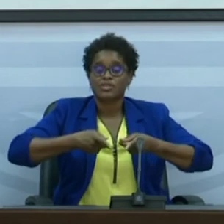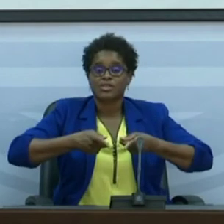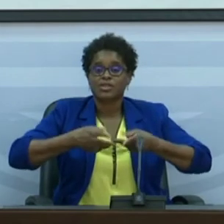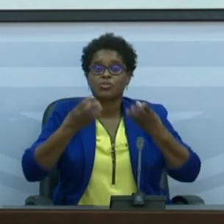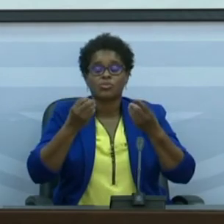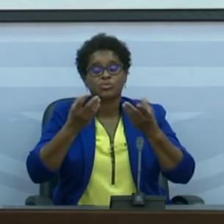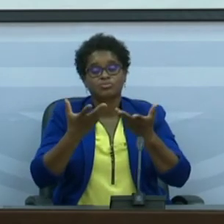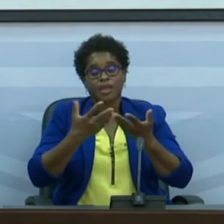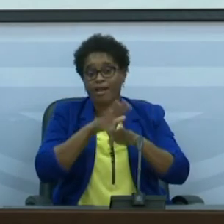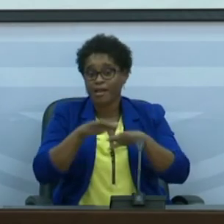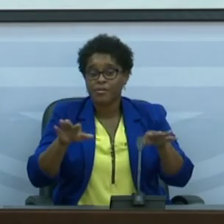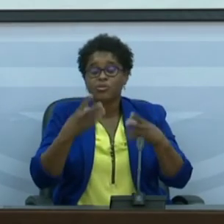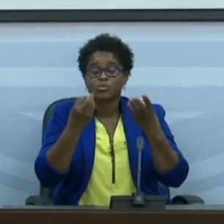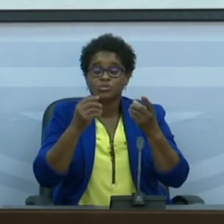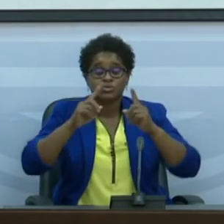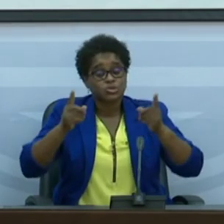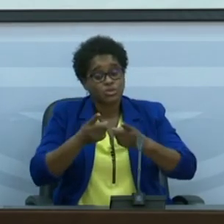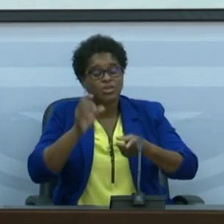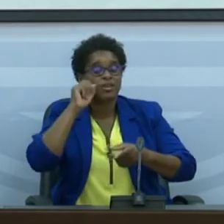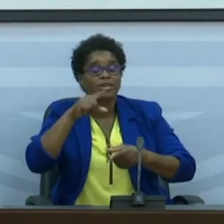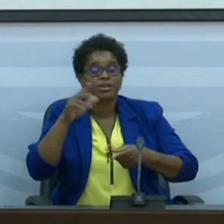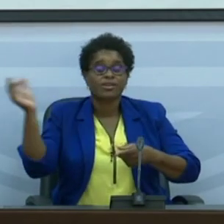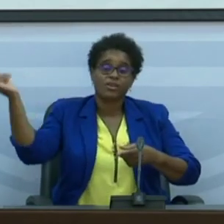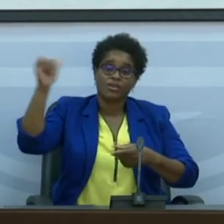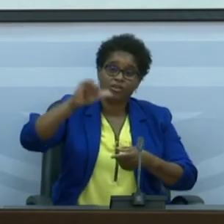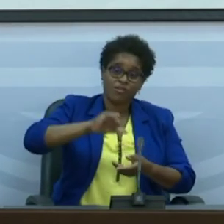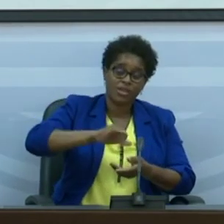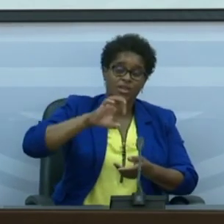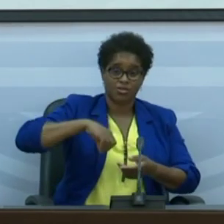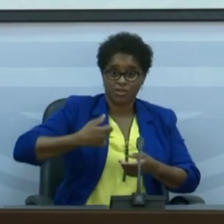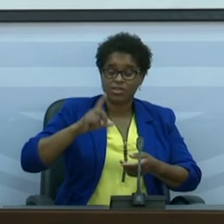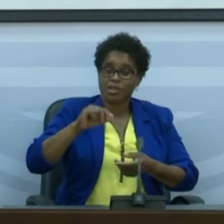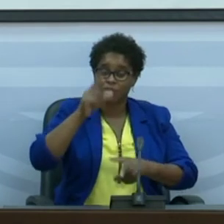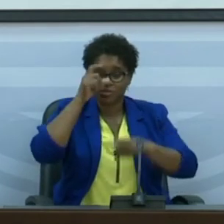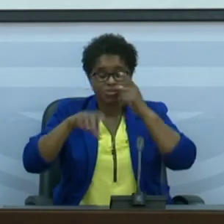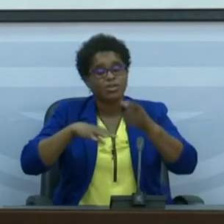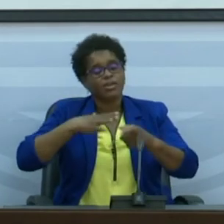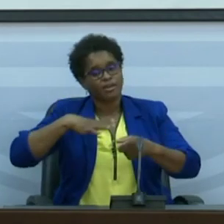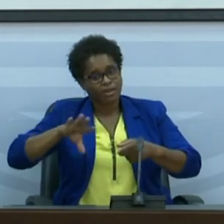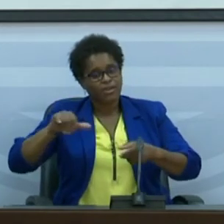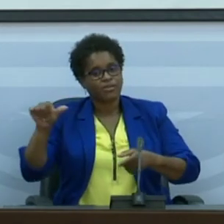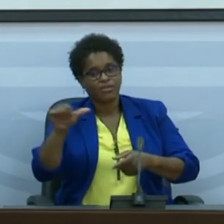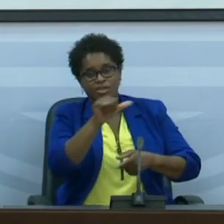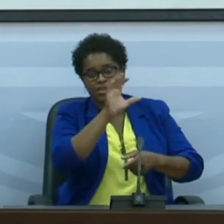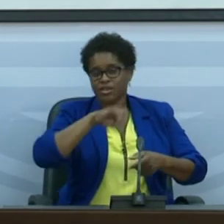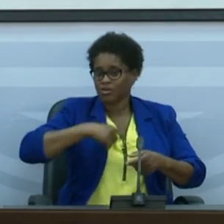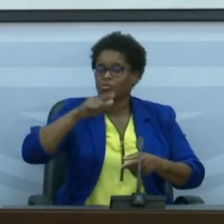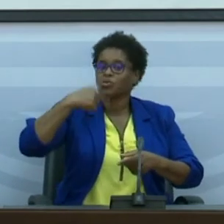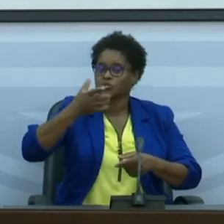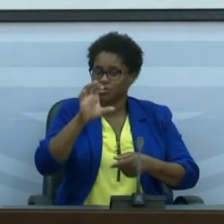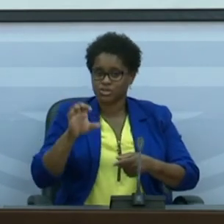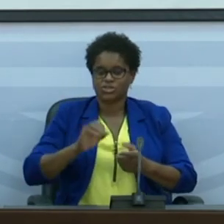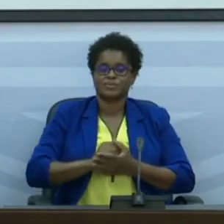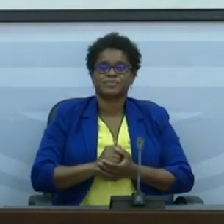restrições para quem deseja se deslocar a Cabo Verde e também para quem deseja deslocar Cabo Verde para esses países